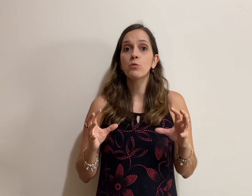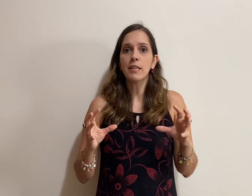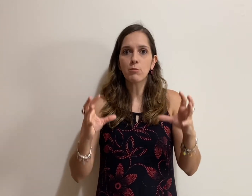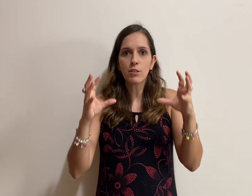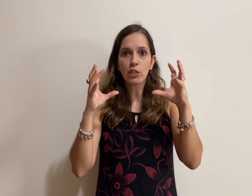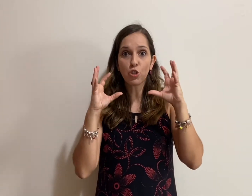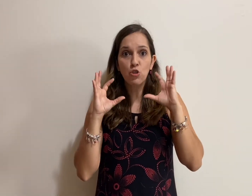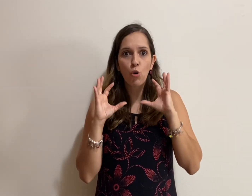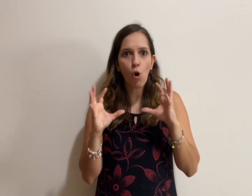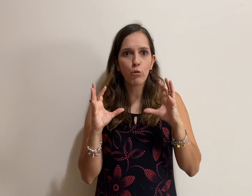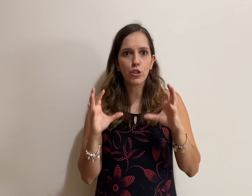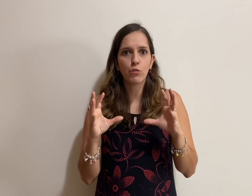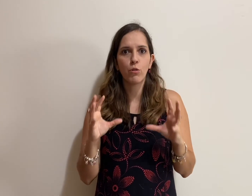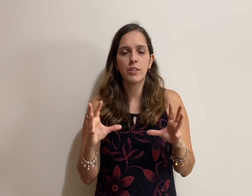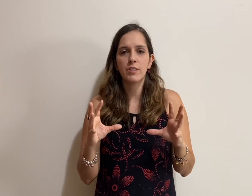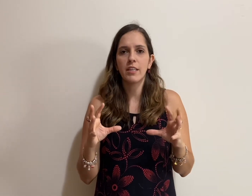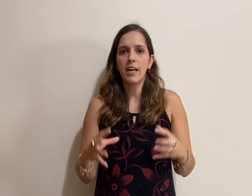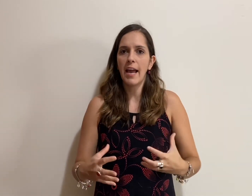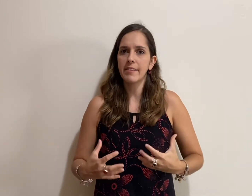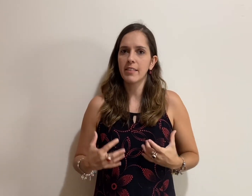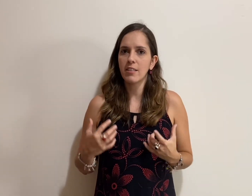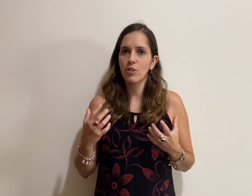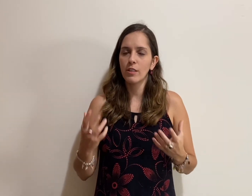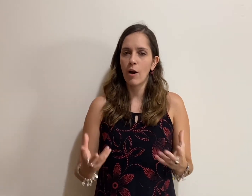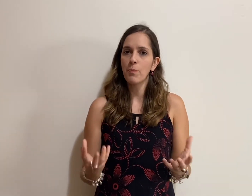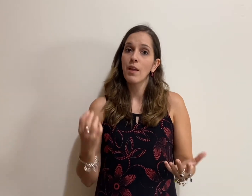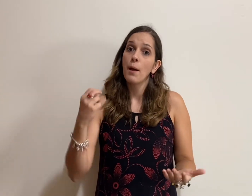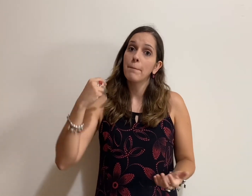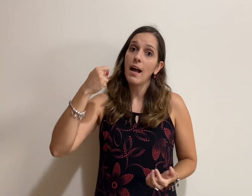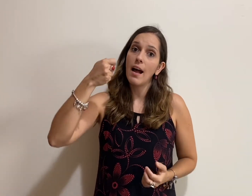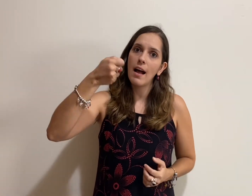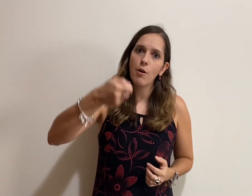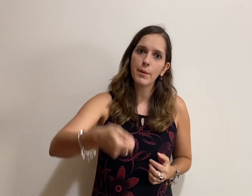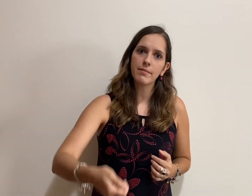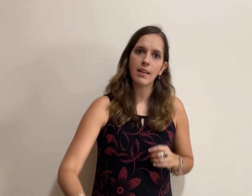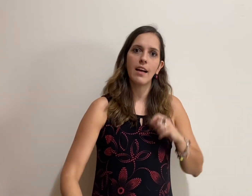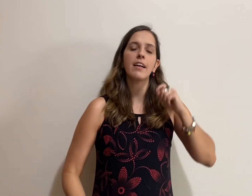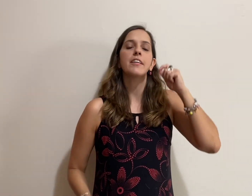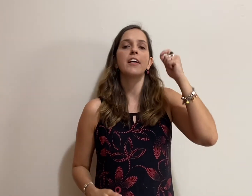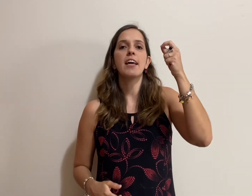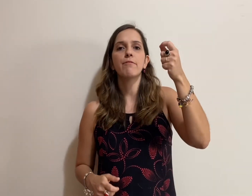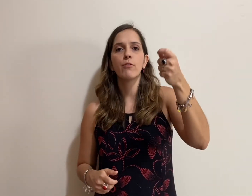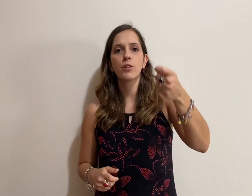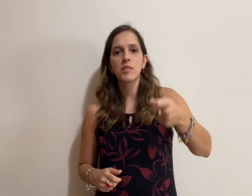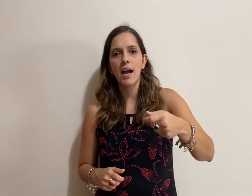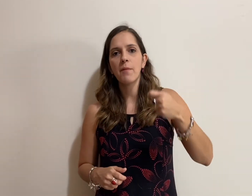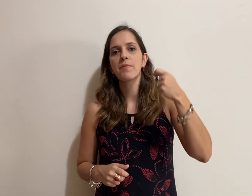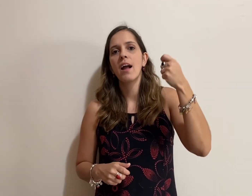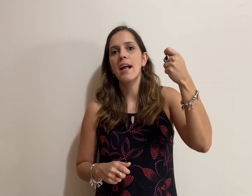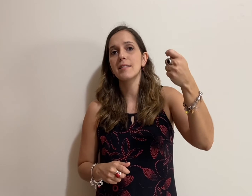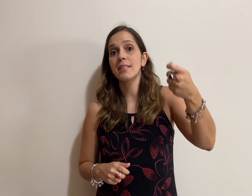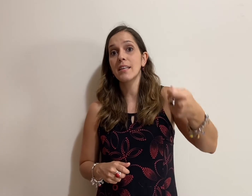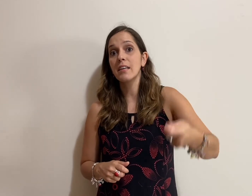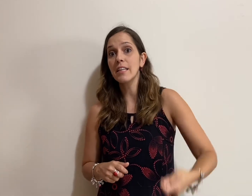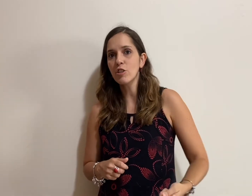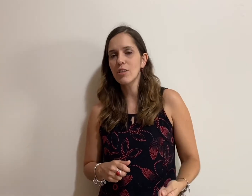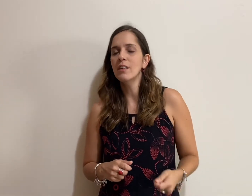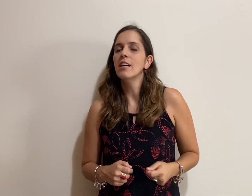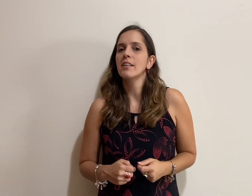isso, esse jogo de cores aí, é intencional para aumentar e reforçar essa crítica que